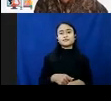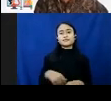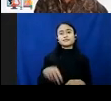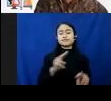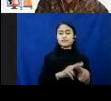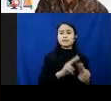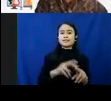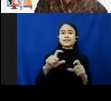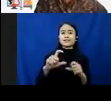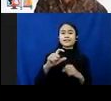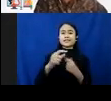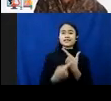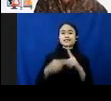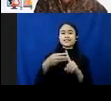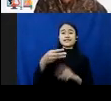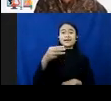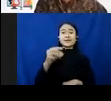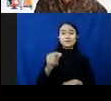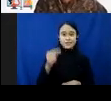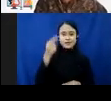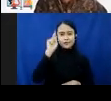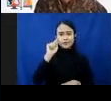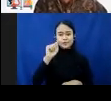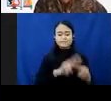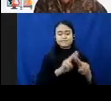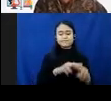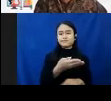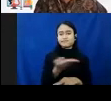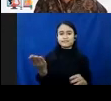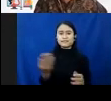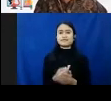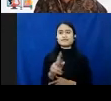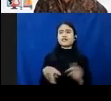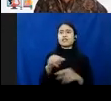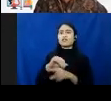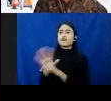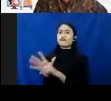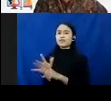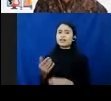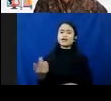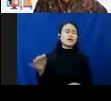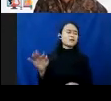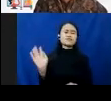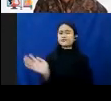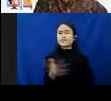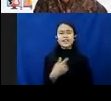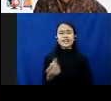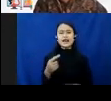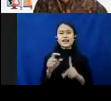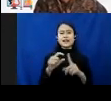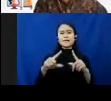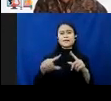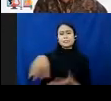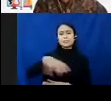juga untuk merecovery mereka. Di masa pandemi nggak mungkin ada panti rehabilitasi secara